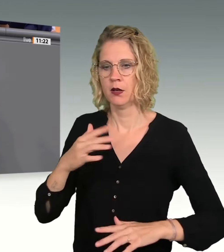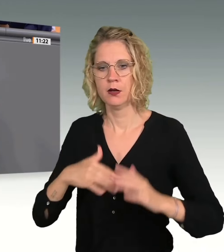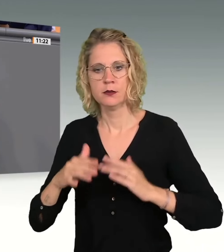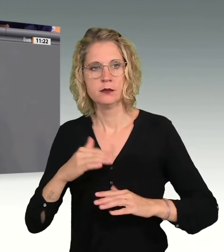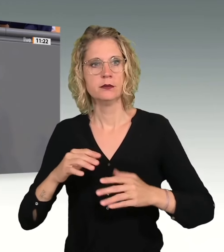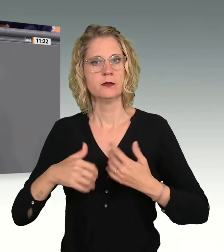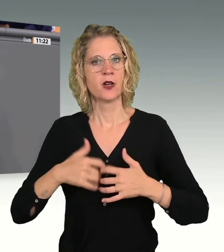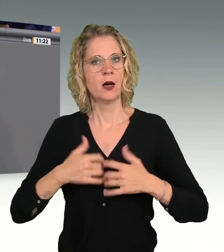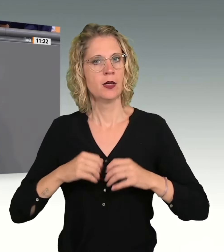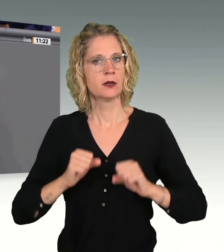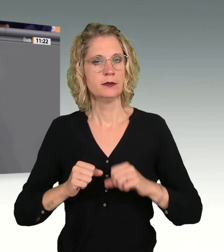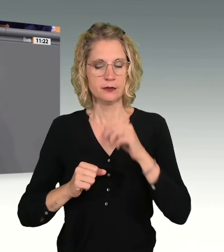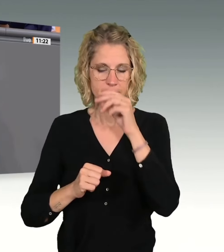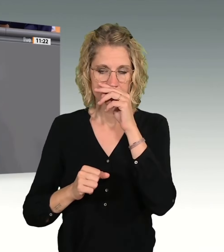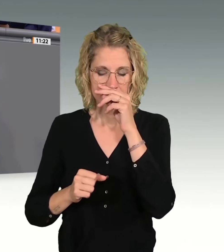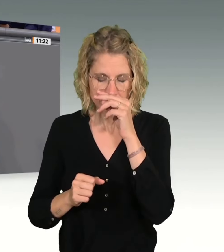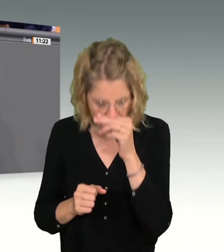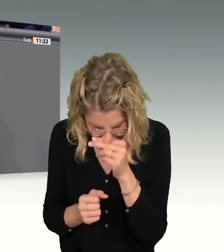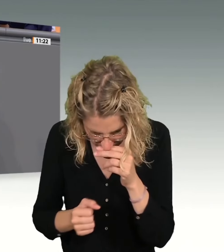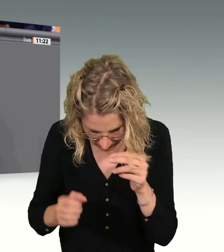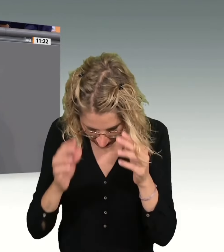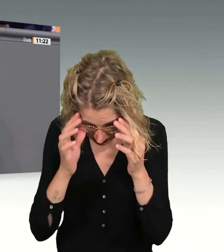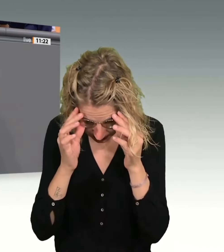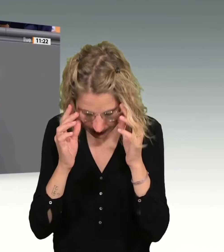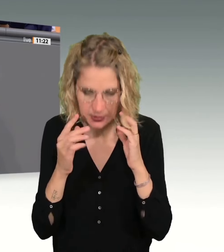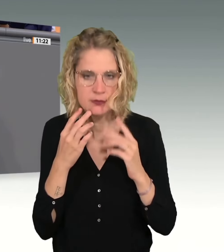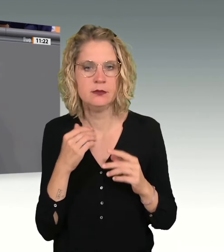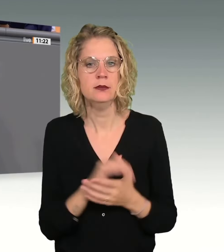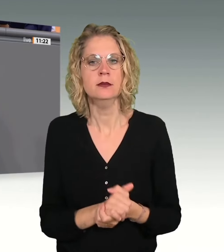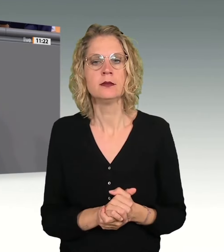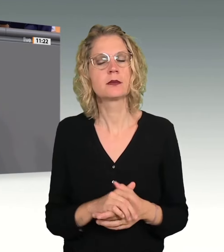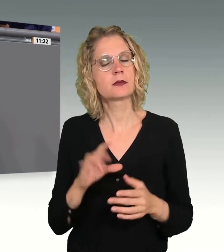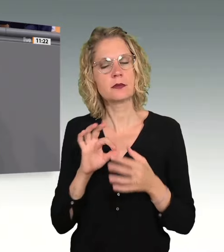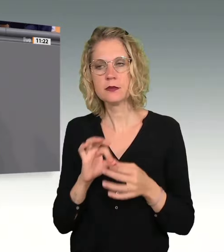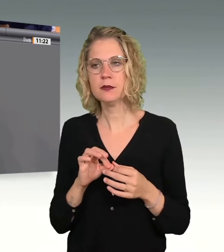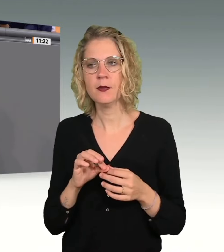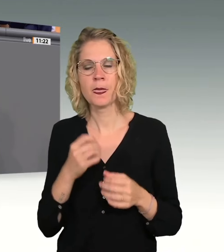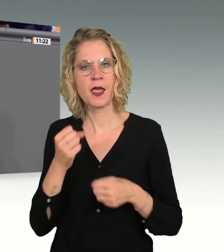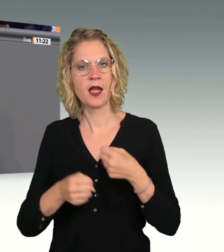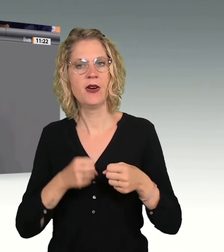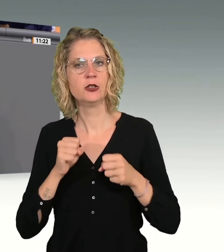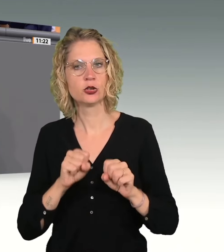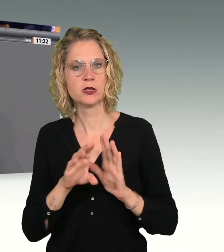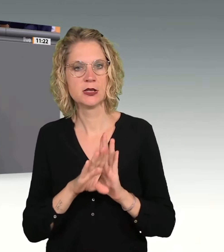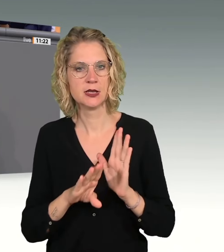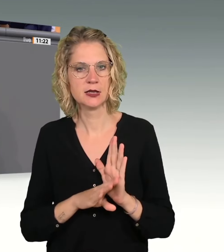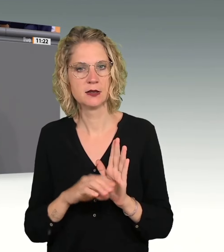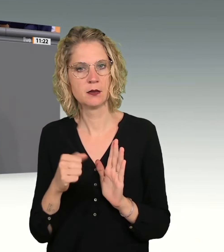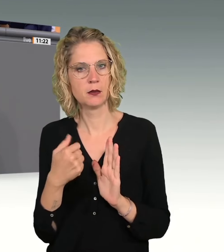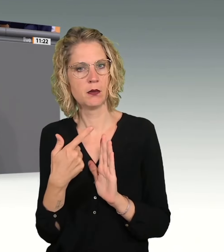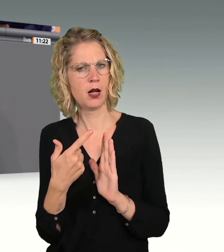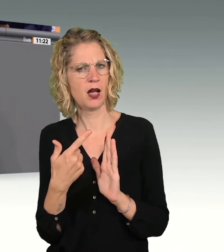Änderungen bei den strafbaren Nachstellungen und dem Gewaltschutzgesetz, sehr geehrte Kollegin der Union, sind durchaus interessant.